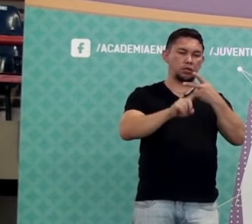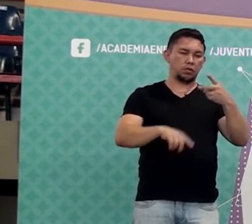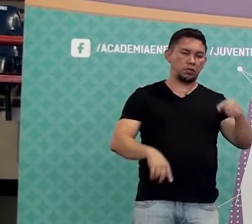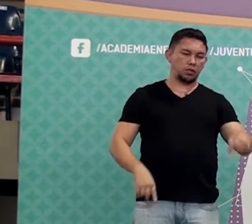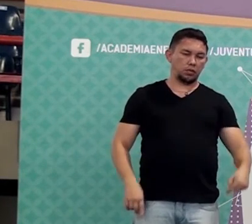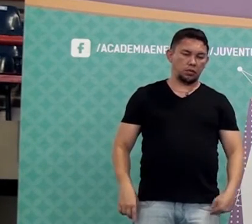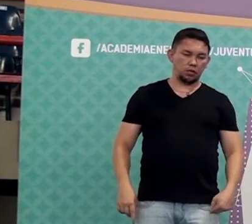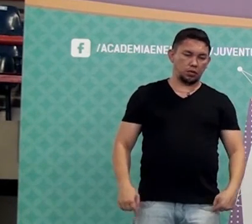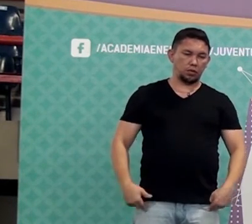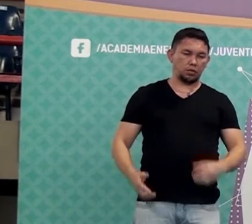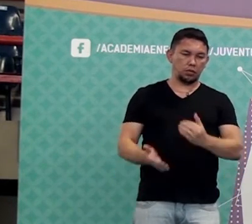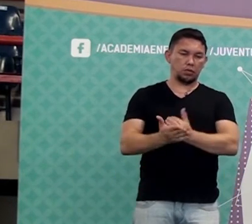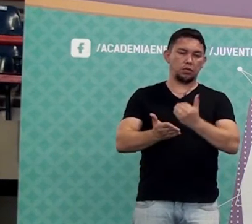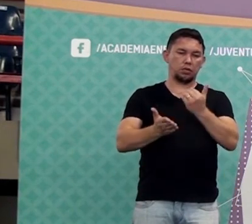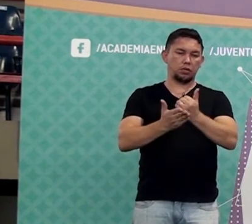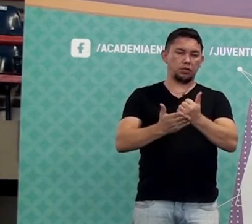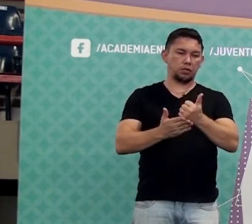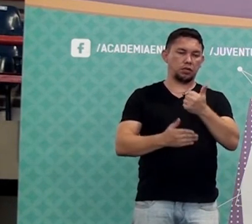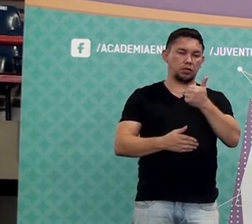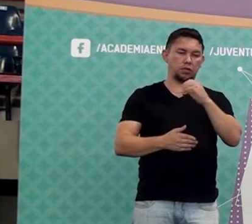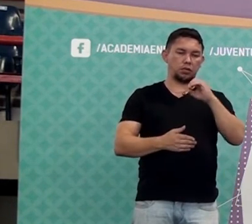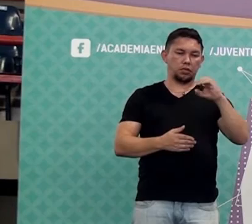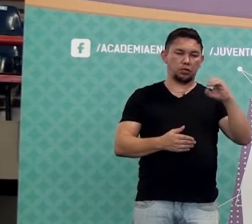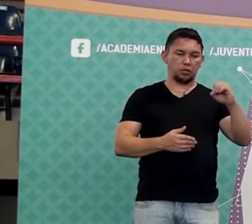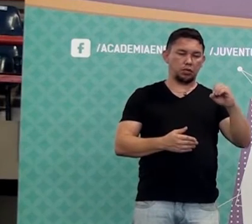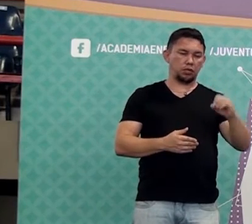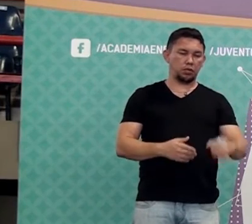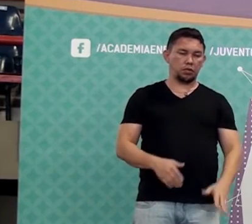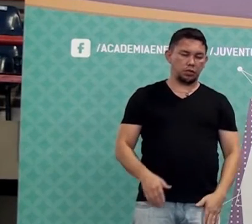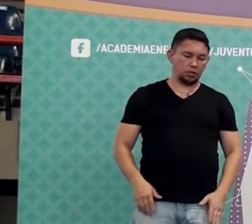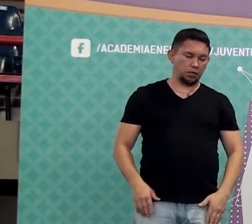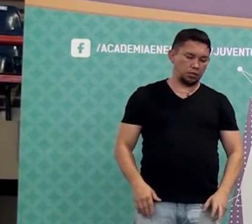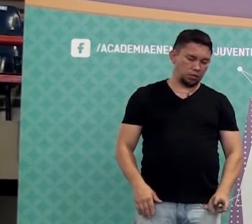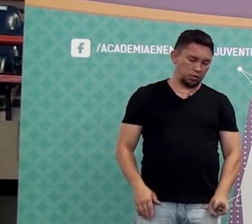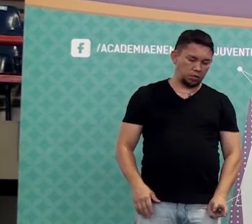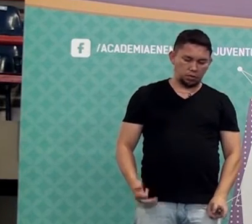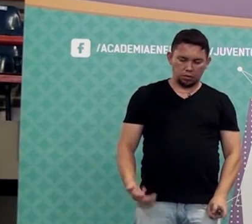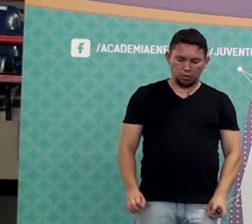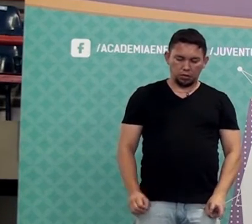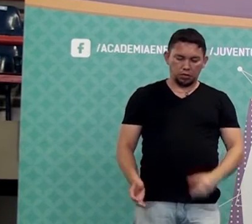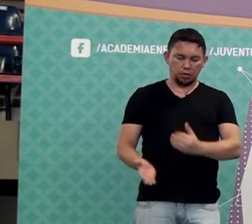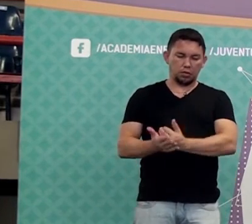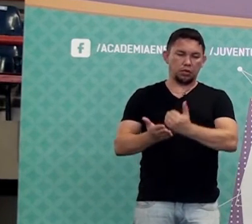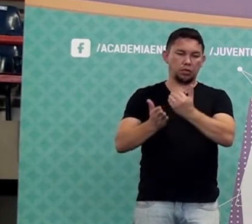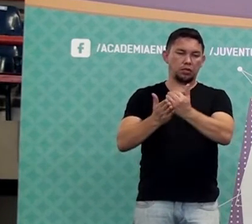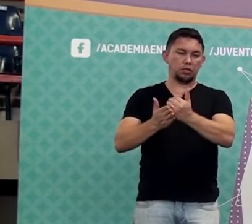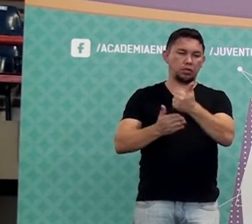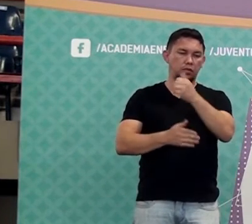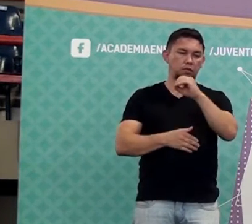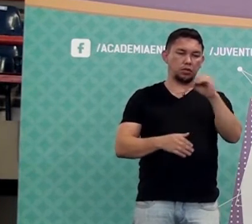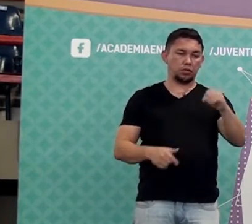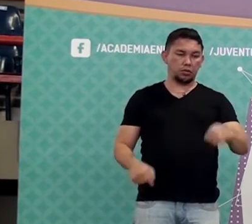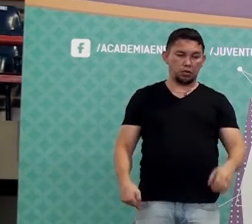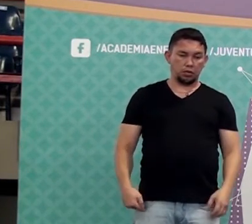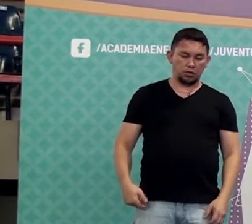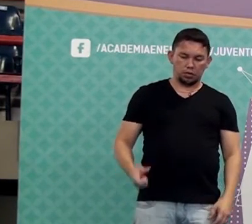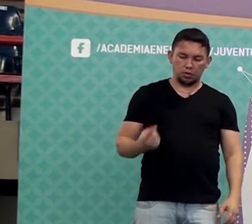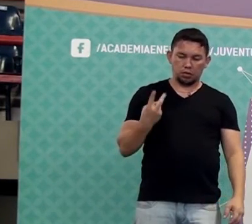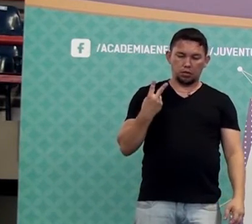100%. Porque aqui já era 100, aqui ficou 200. Aumentou 100%. Mas ficou